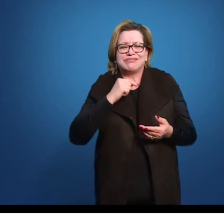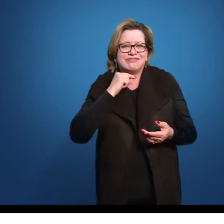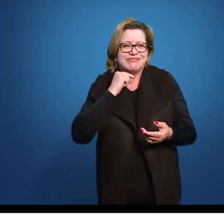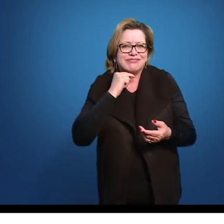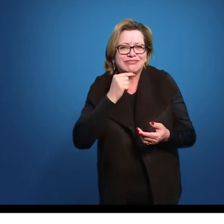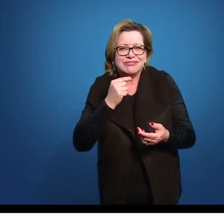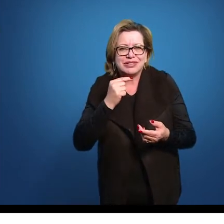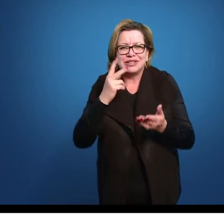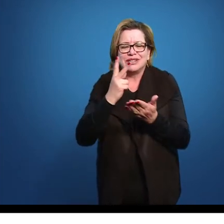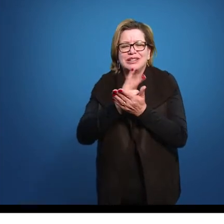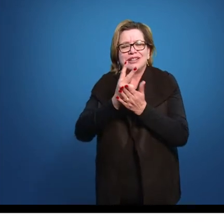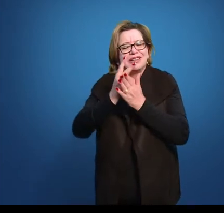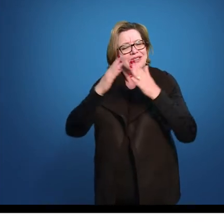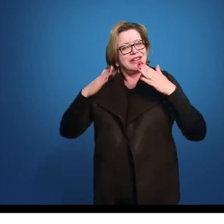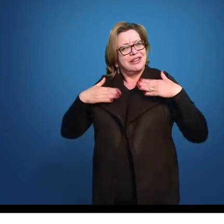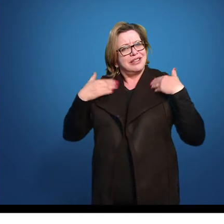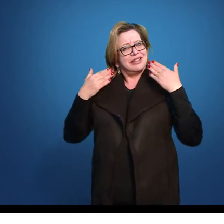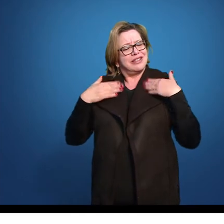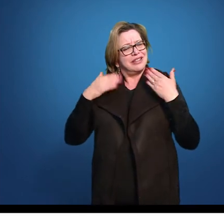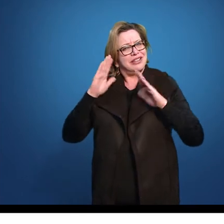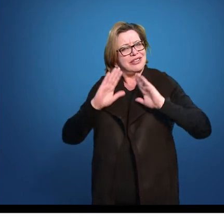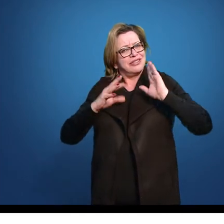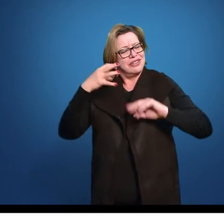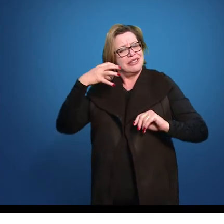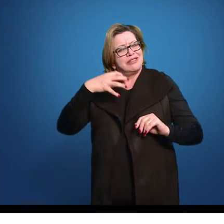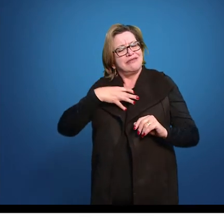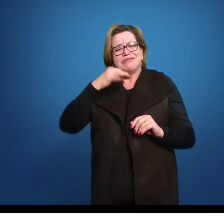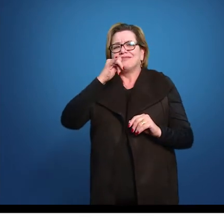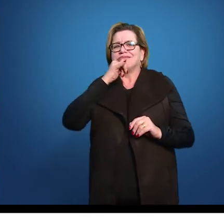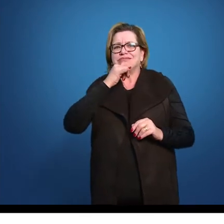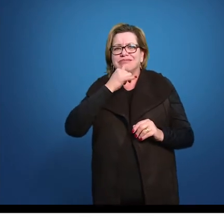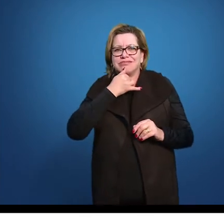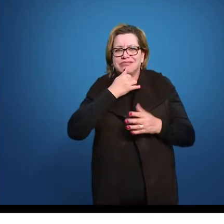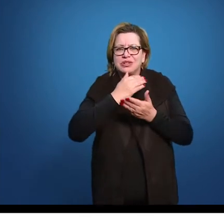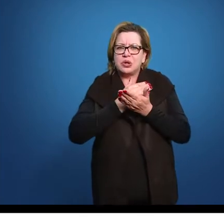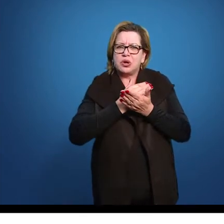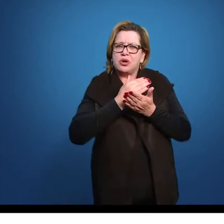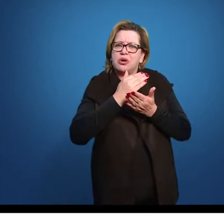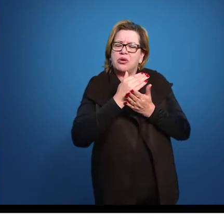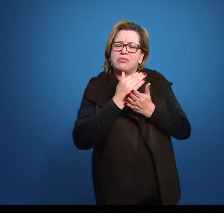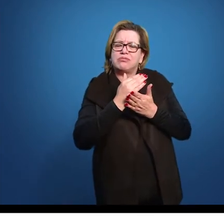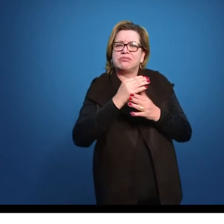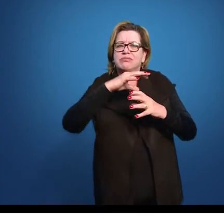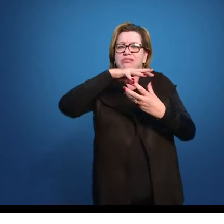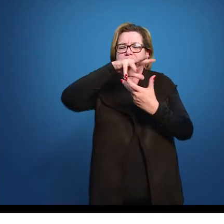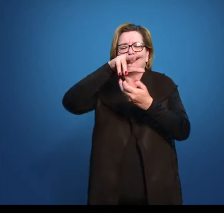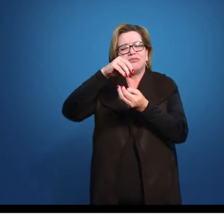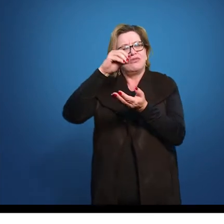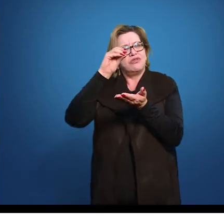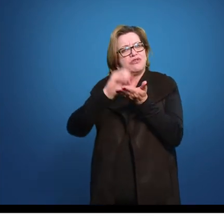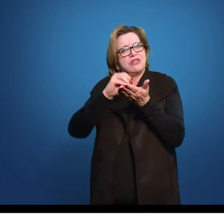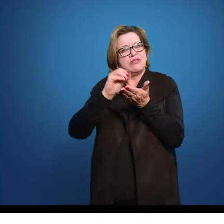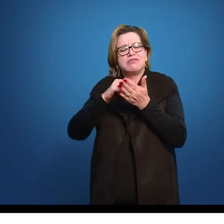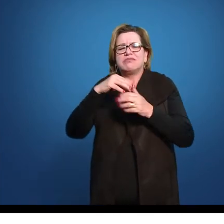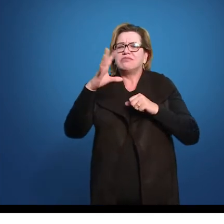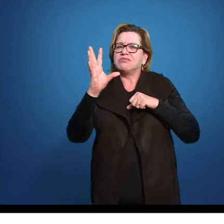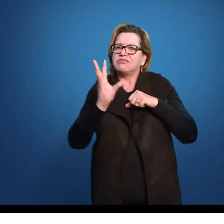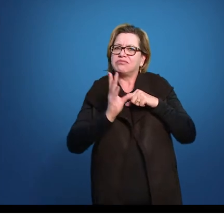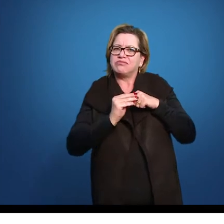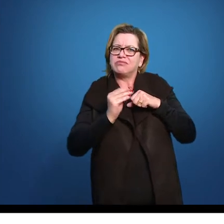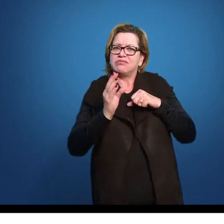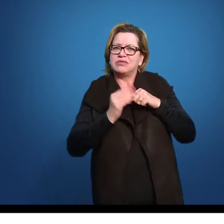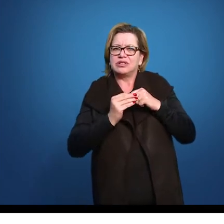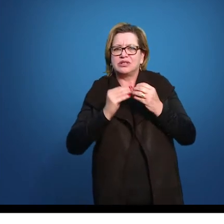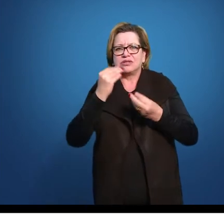alegria sinta-se tristeza Comece o mundo enfim pela ignorância Pois tem qualquer dos bens por natureza A